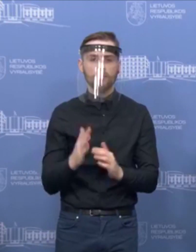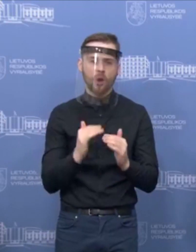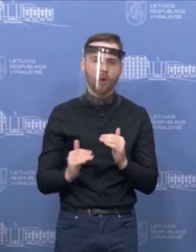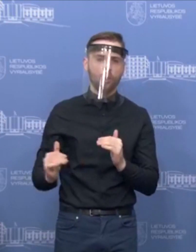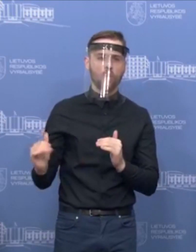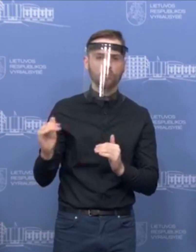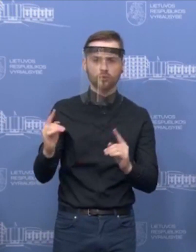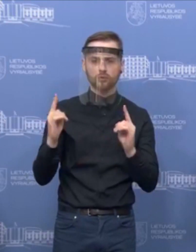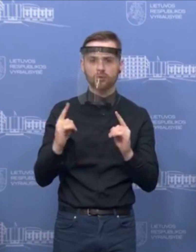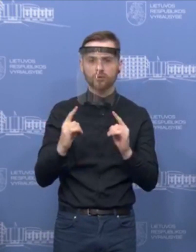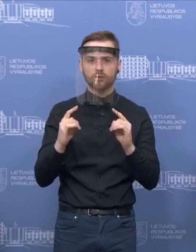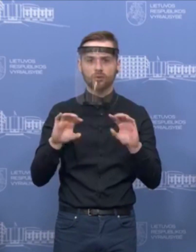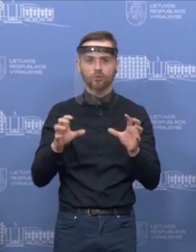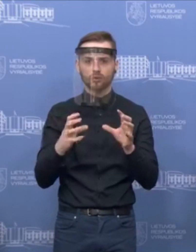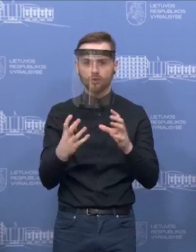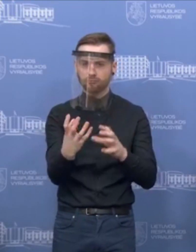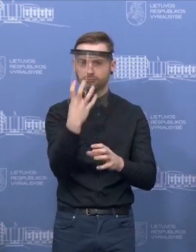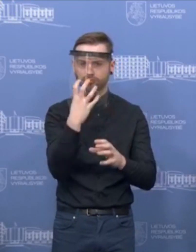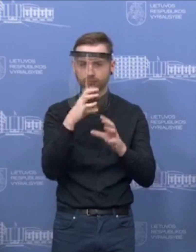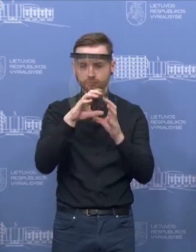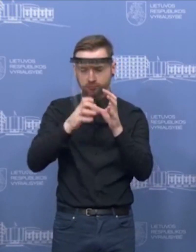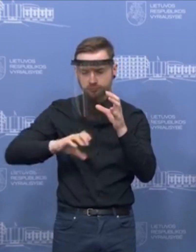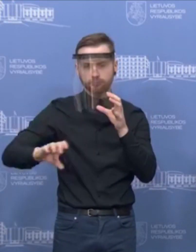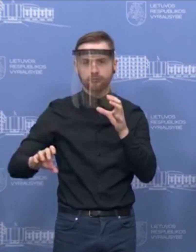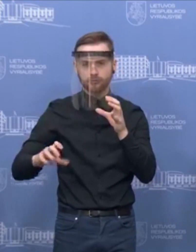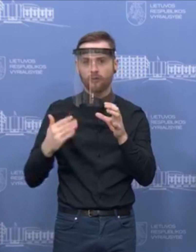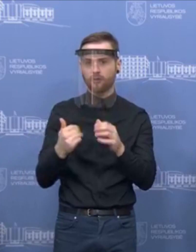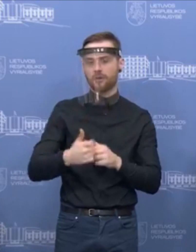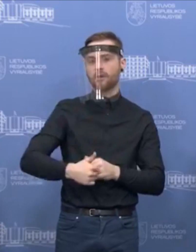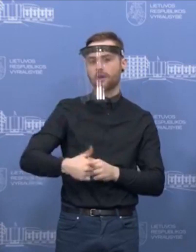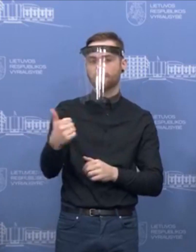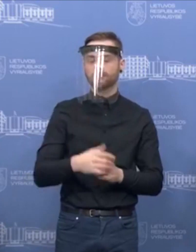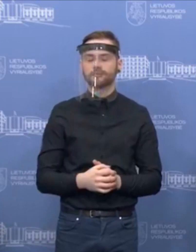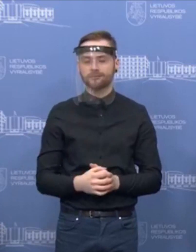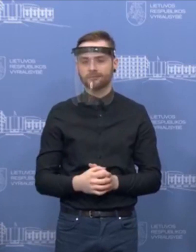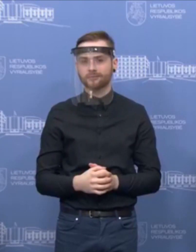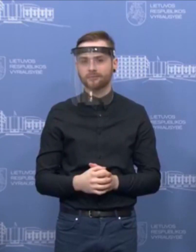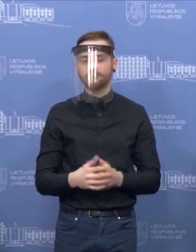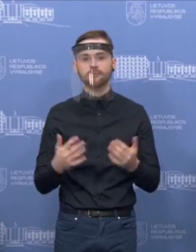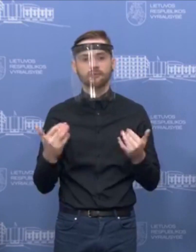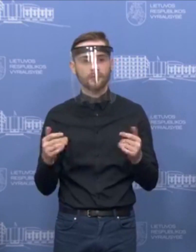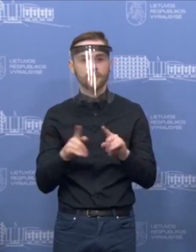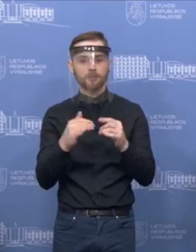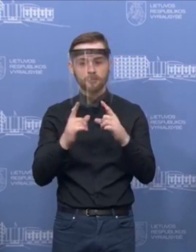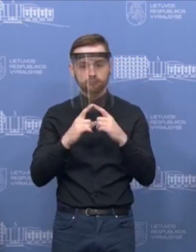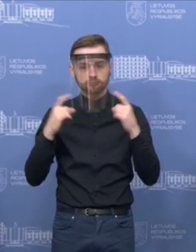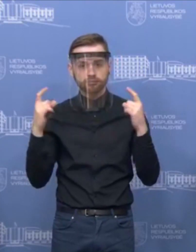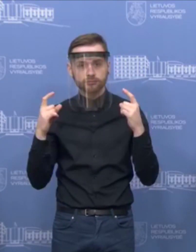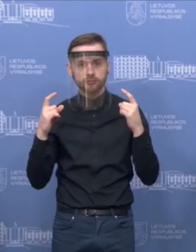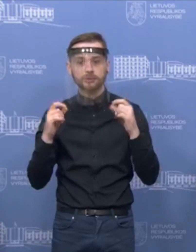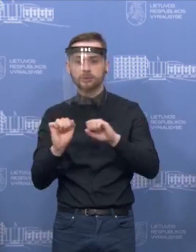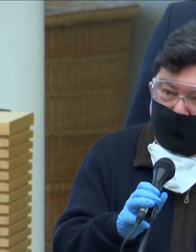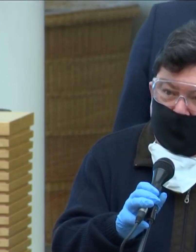saugaus lygio dujokaukė. Tai dėl to mes labai stipriai sumažinam tikimybę apsikrėsti,